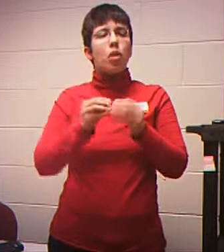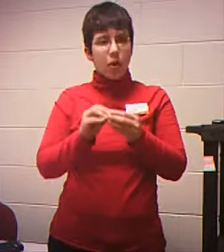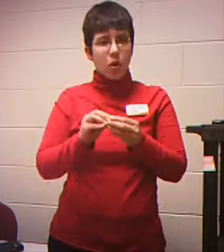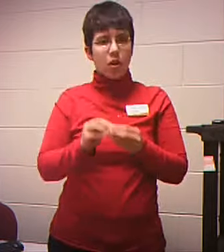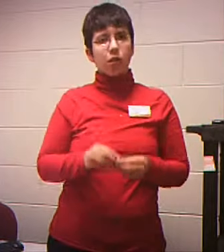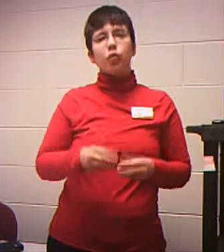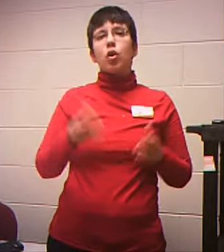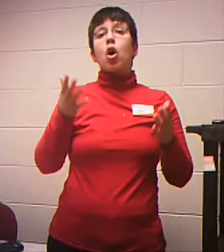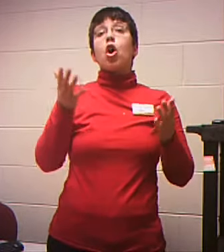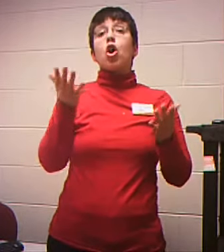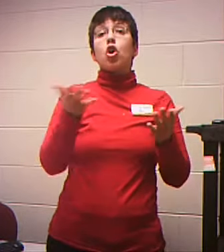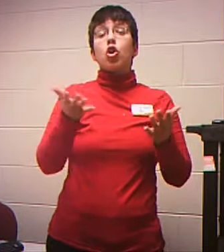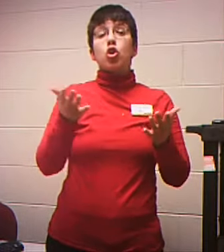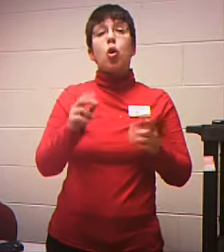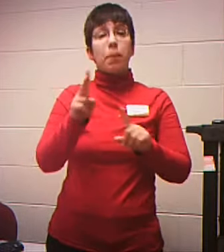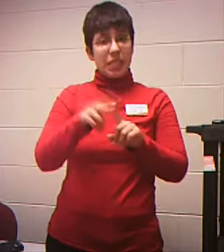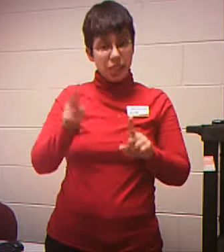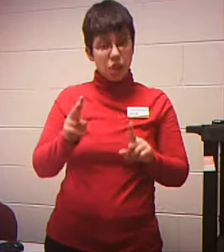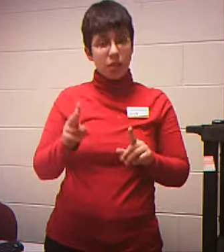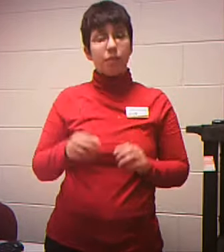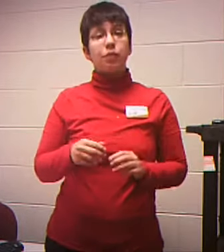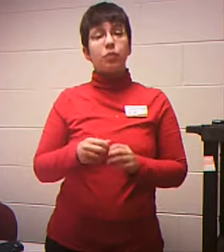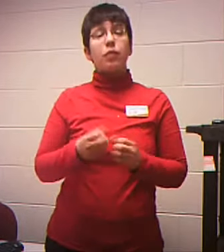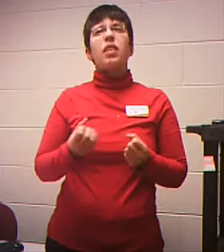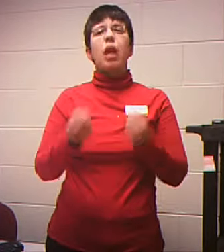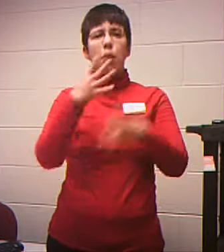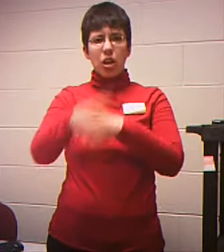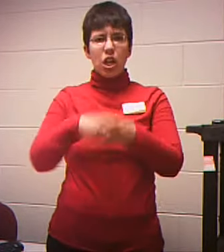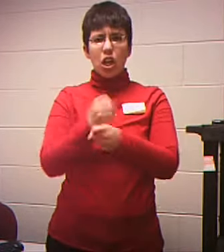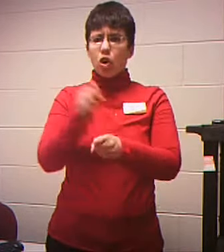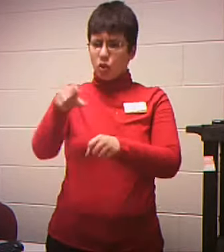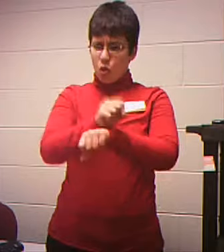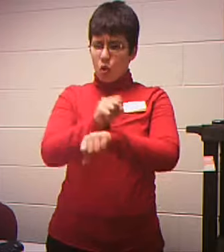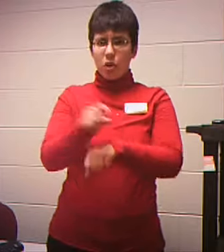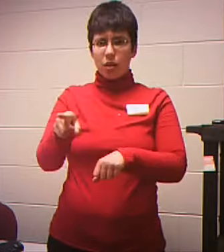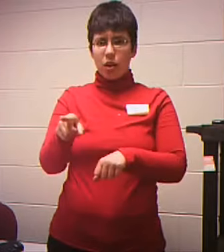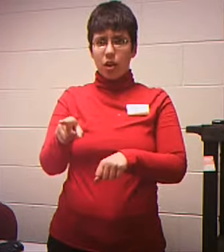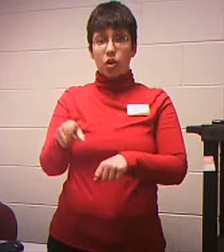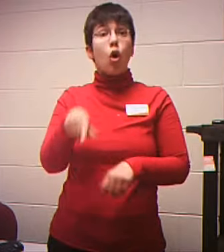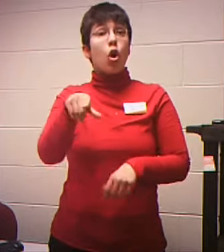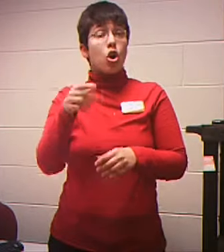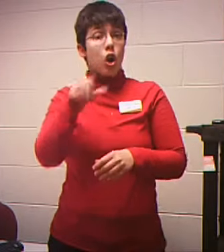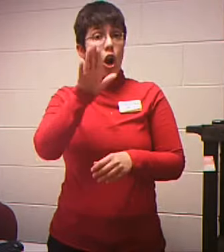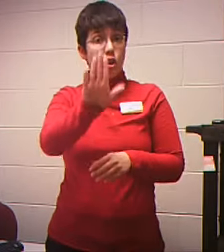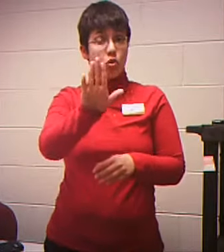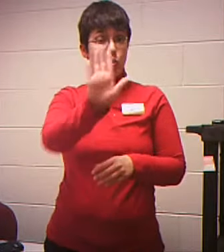How long you've been At that address And then whether You're self-employed If you have been